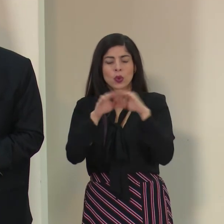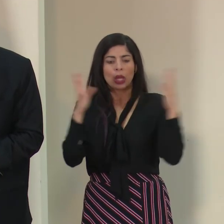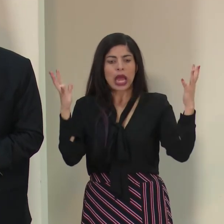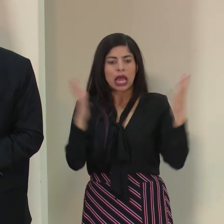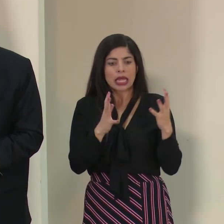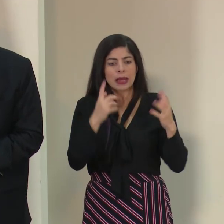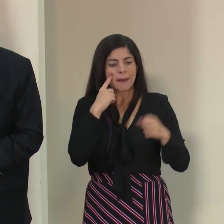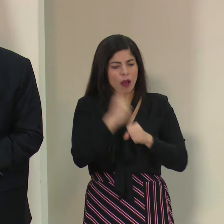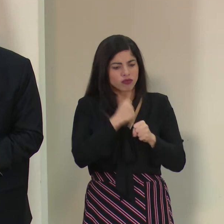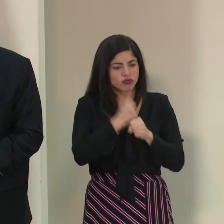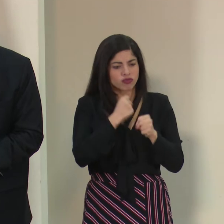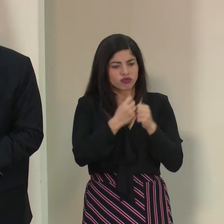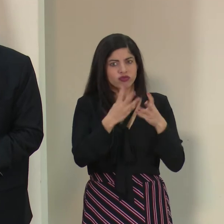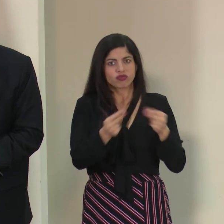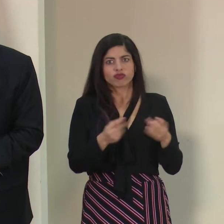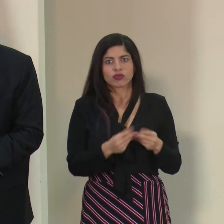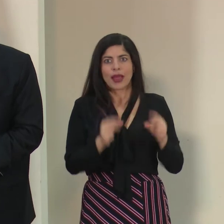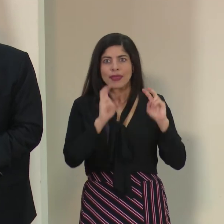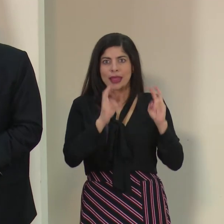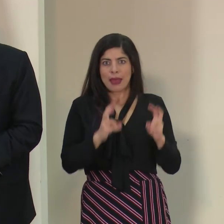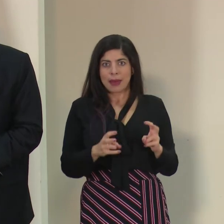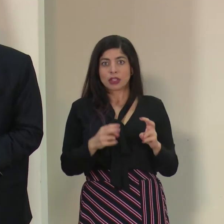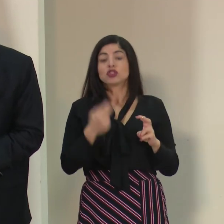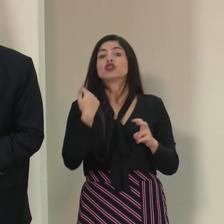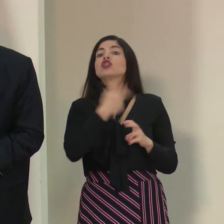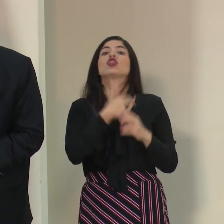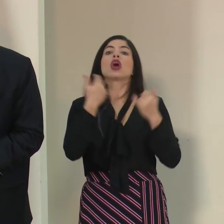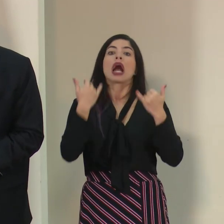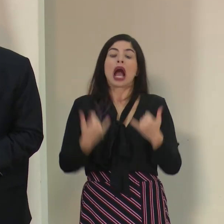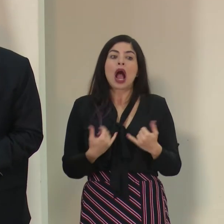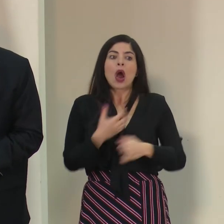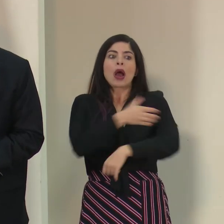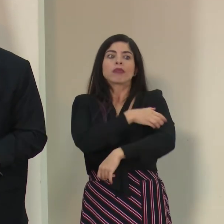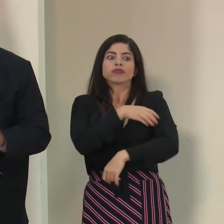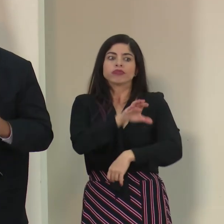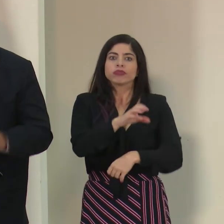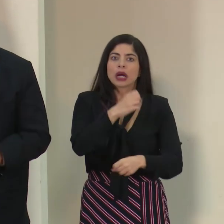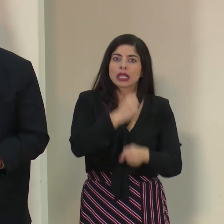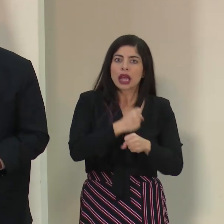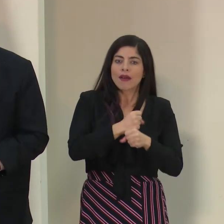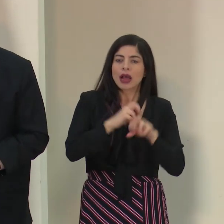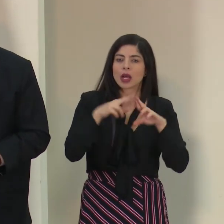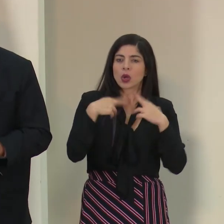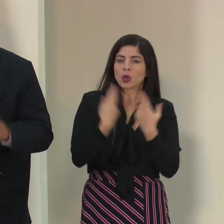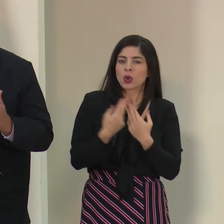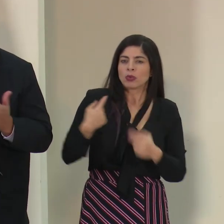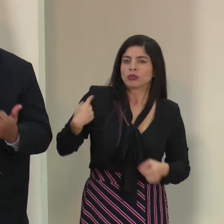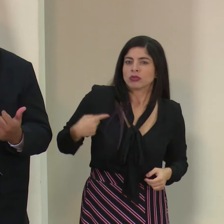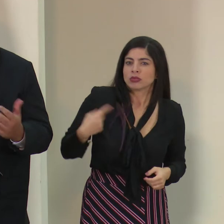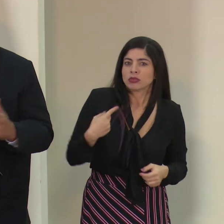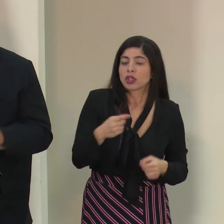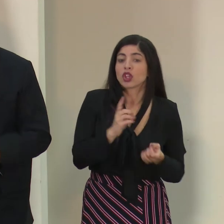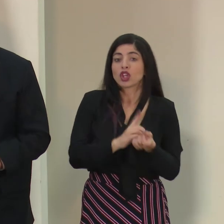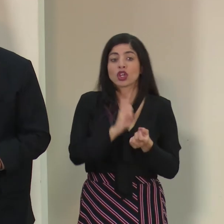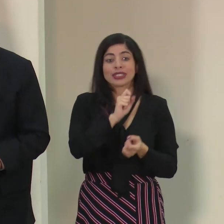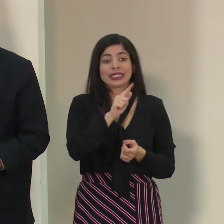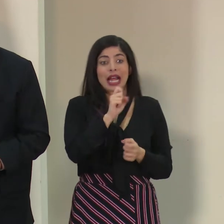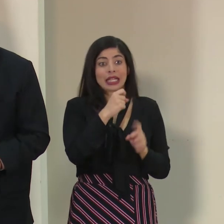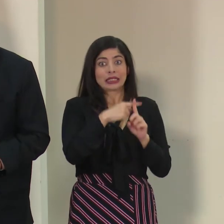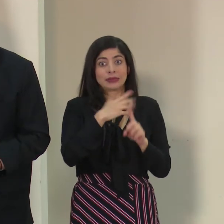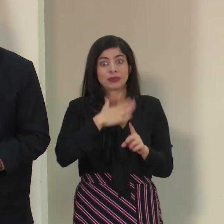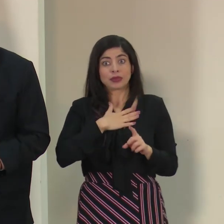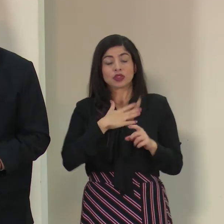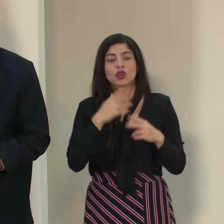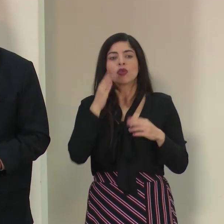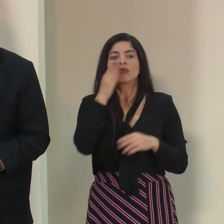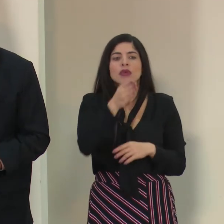resolver estos temas. Estamos fortaleciendo las capacidades operativas con reuniones constantes. El doctor Salas y mi persona estamos